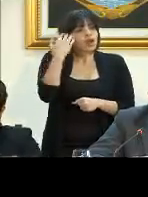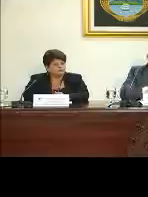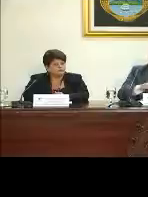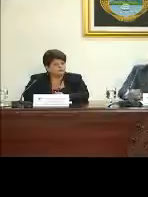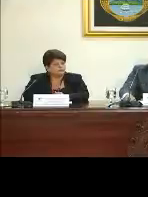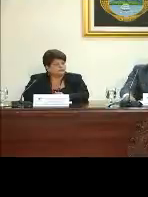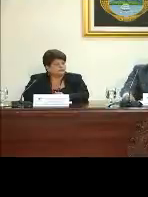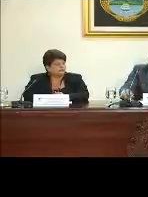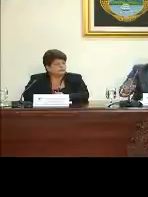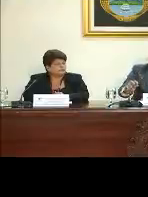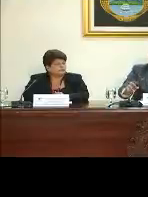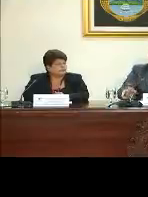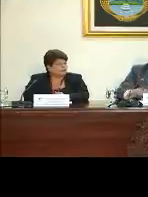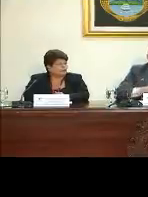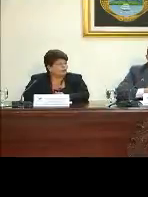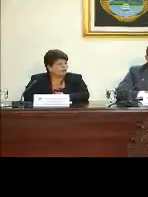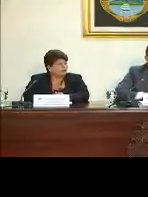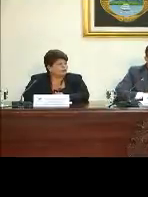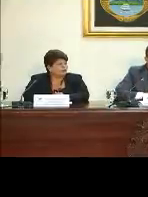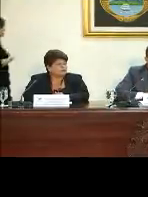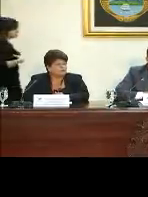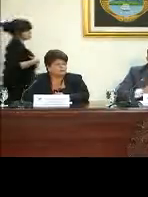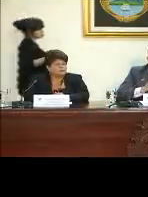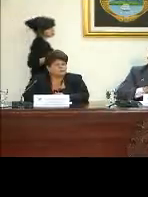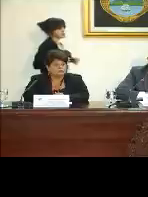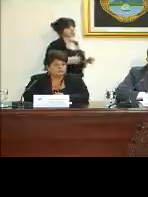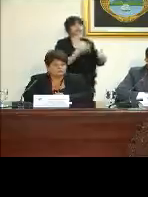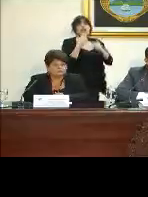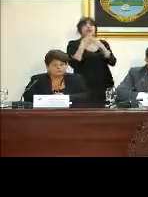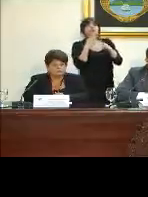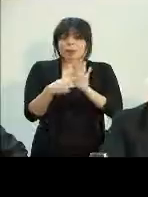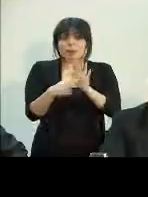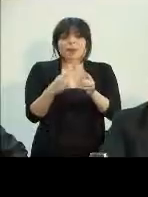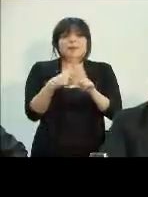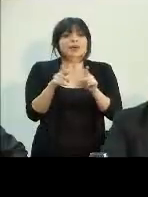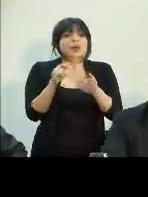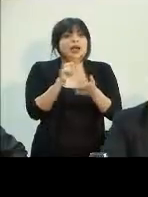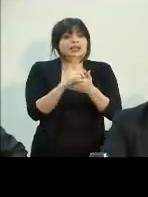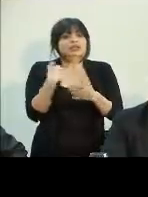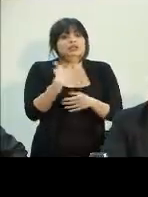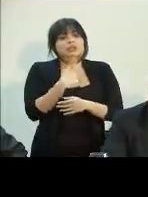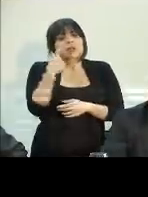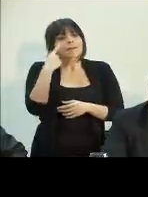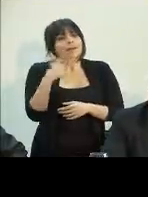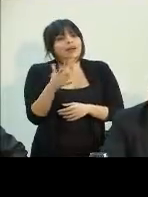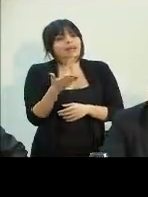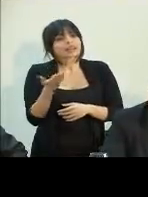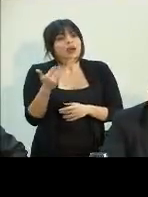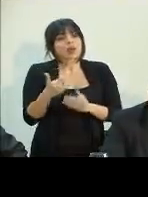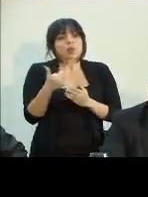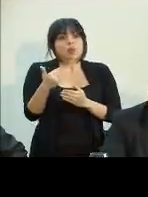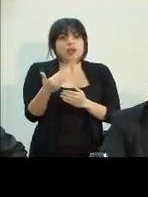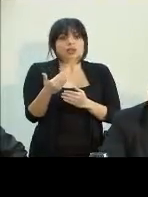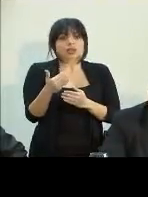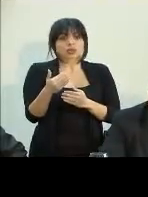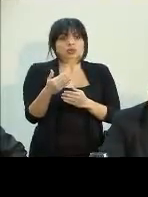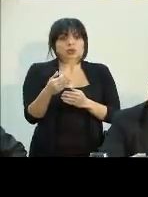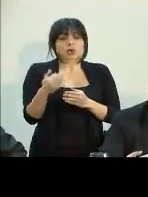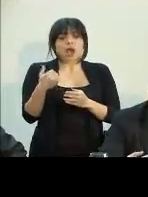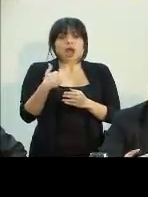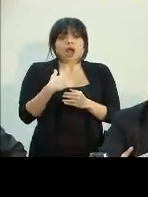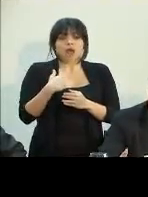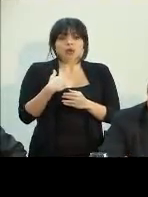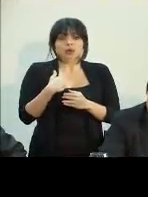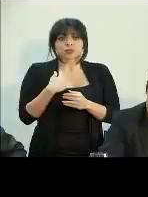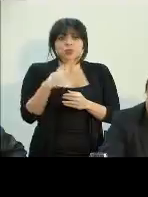que hacer. Por su parte, Mauricio Herrera se defendió de las acusaciones. Nos parece que cuando hay un